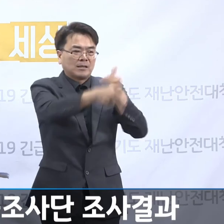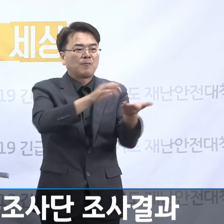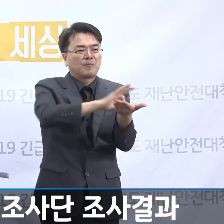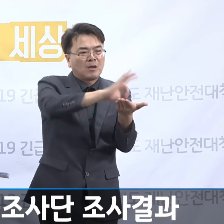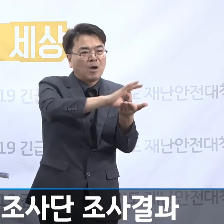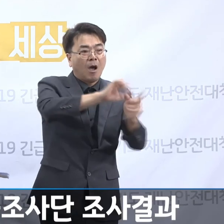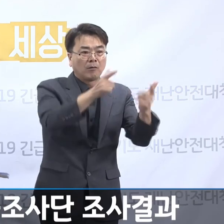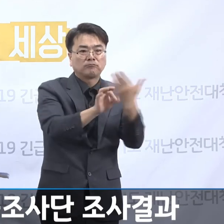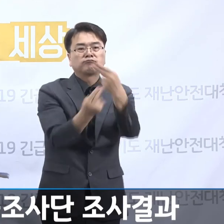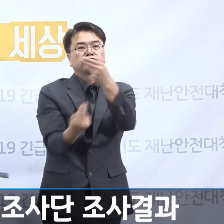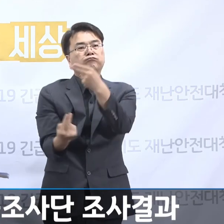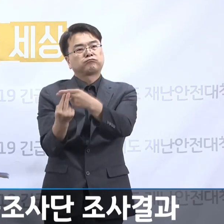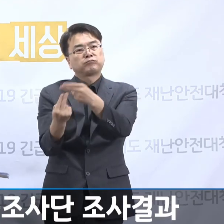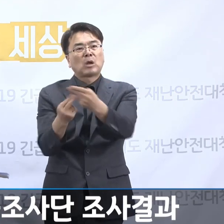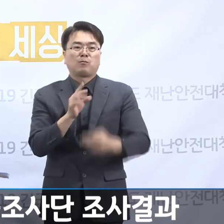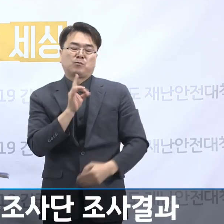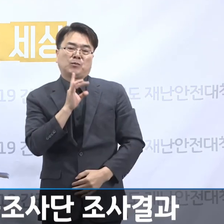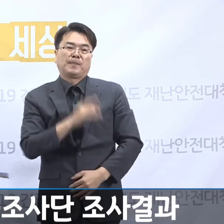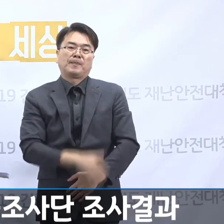비축을 해왔습니다.